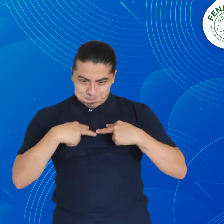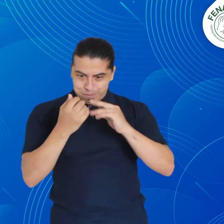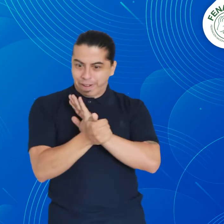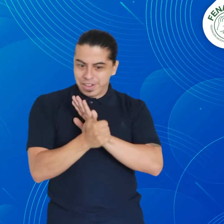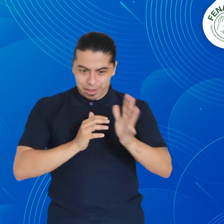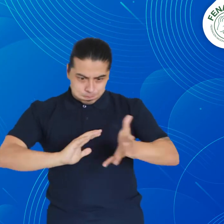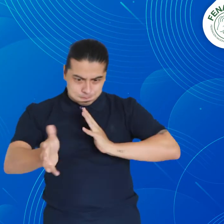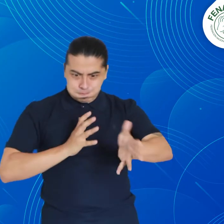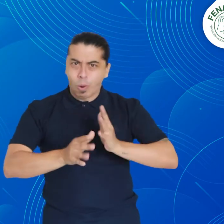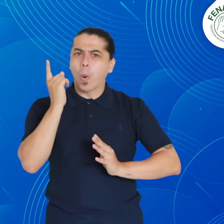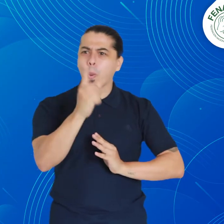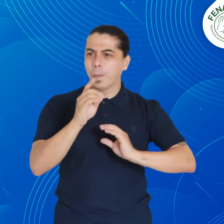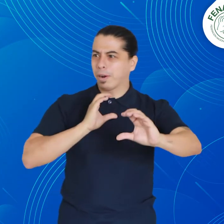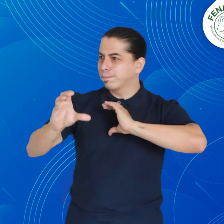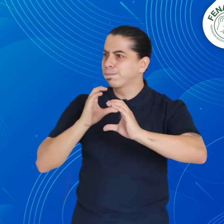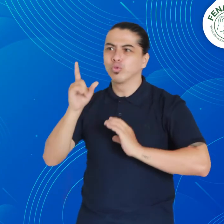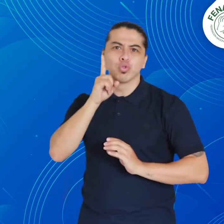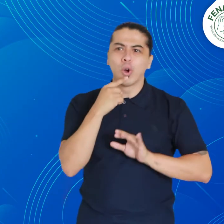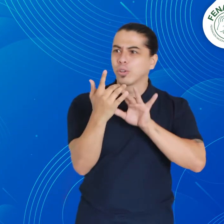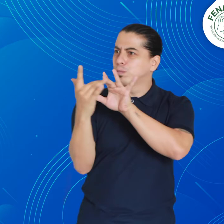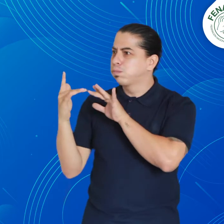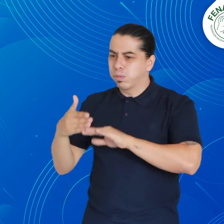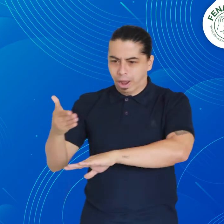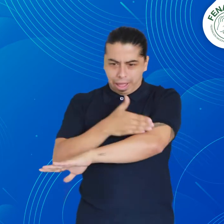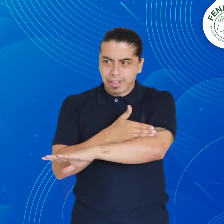al que corresponden tus habilidades según el programa de formación de Fenascol.